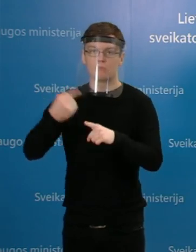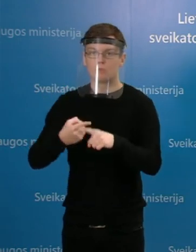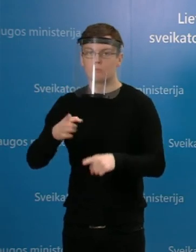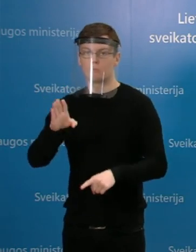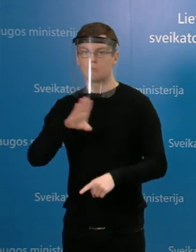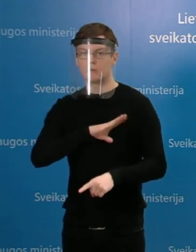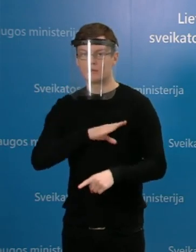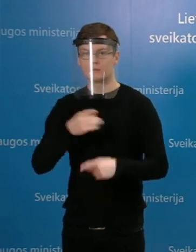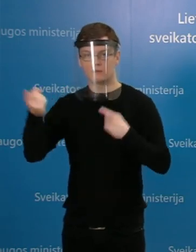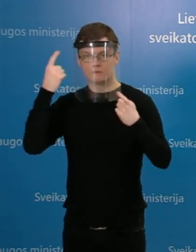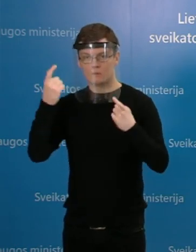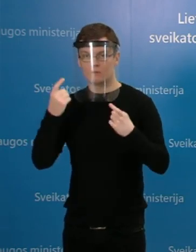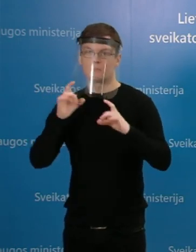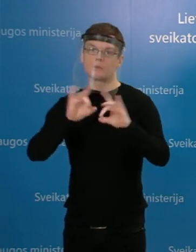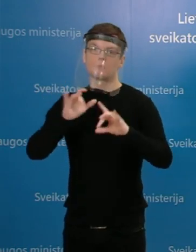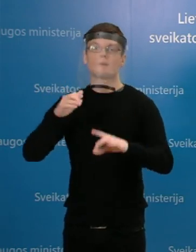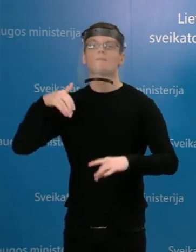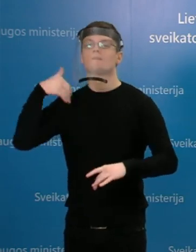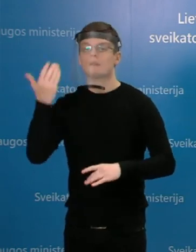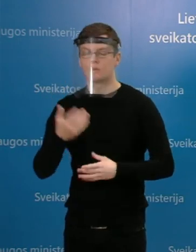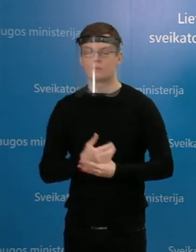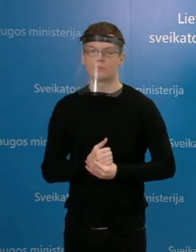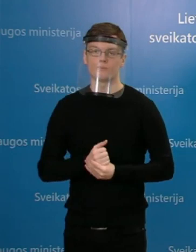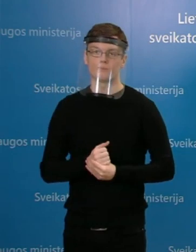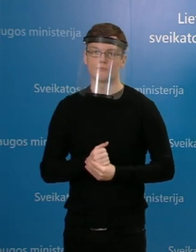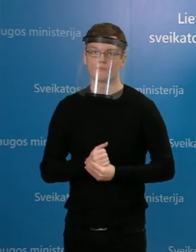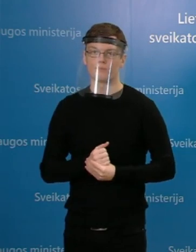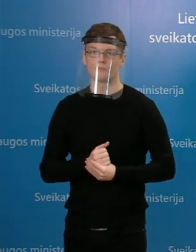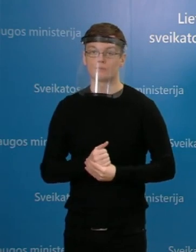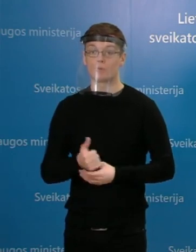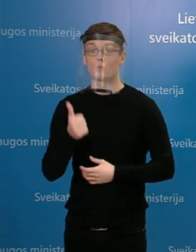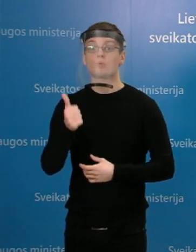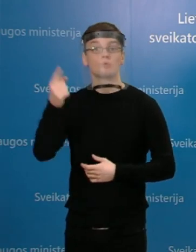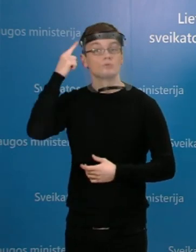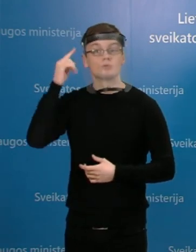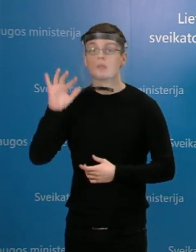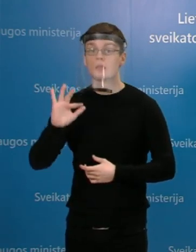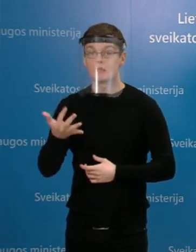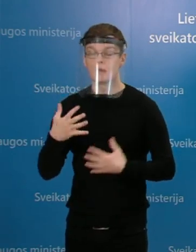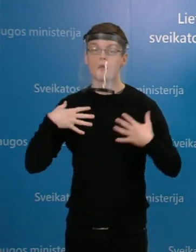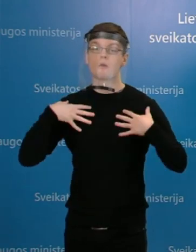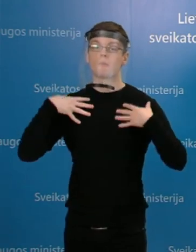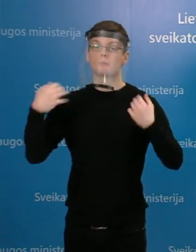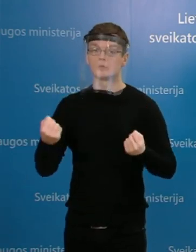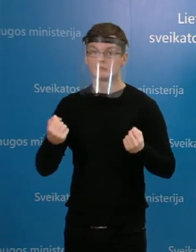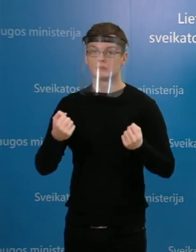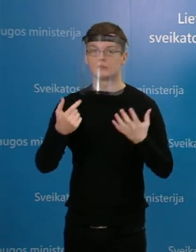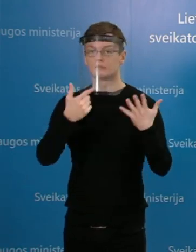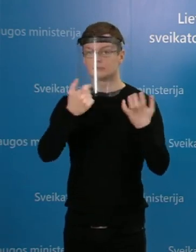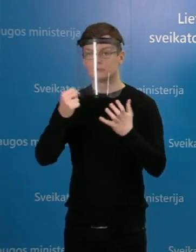informuosiu šiek tiek vėliau. Taip pat yra gera žinėta, kad pasveiko 718